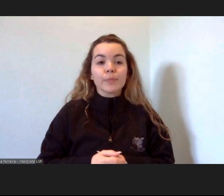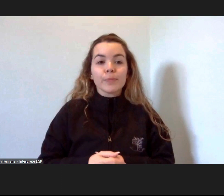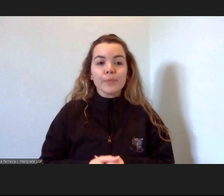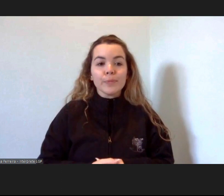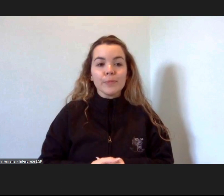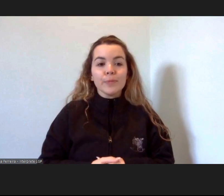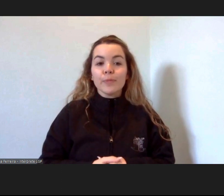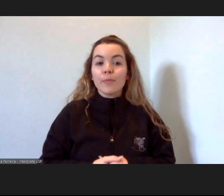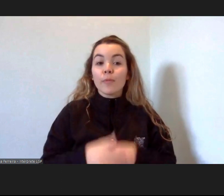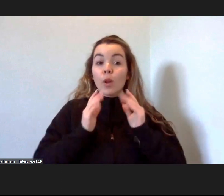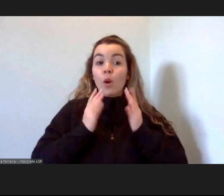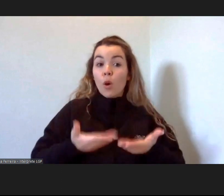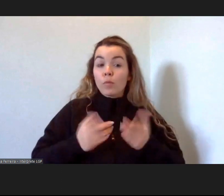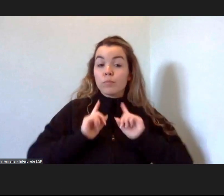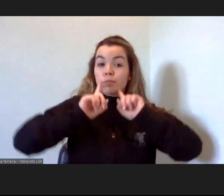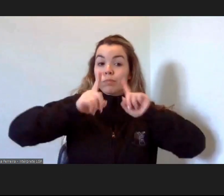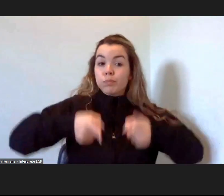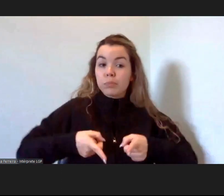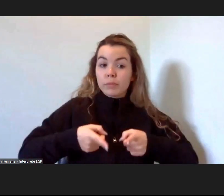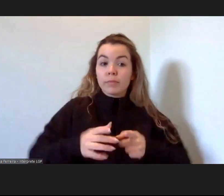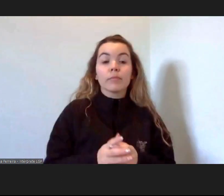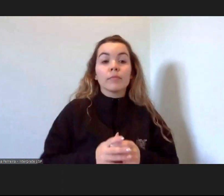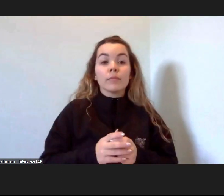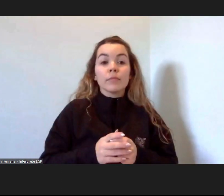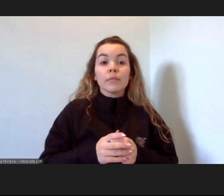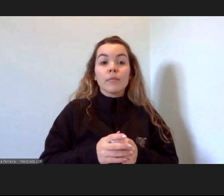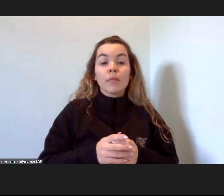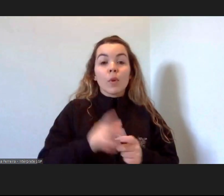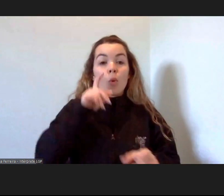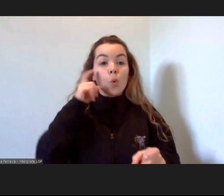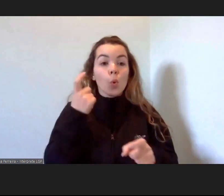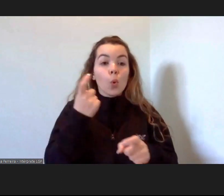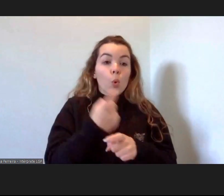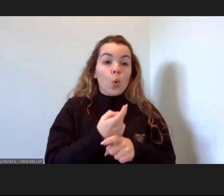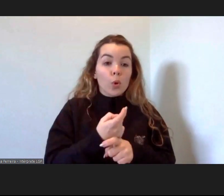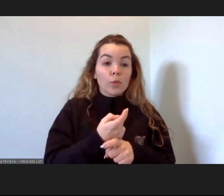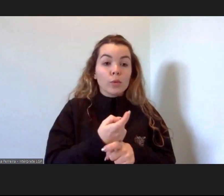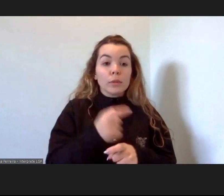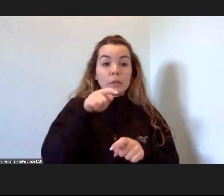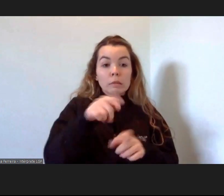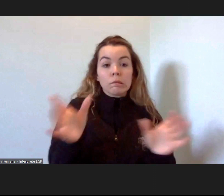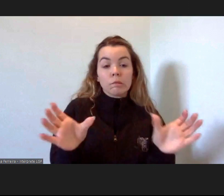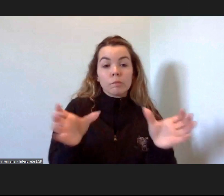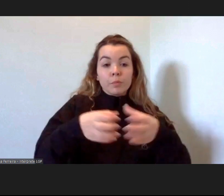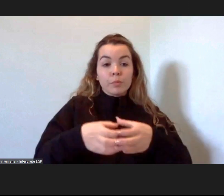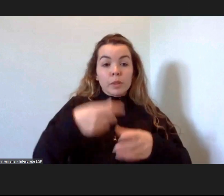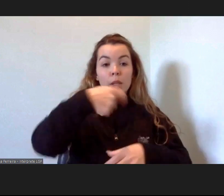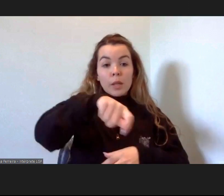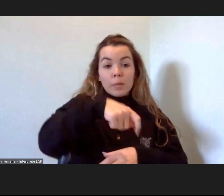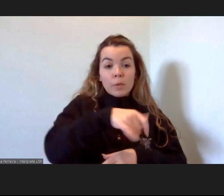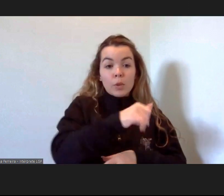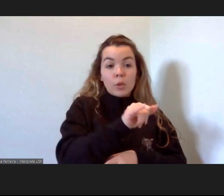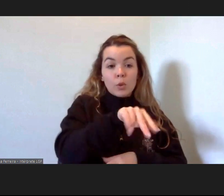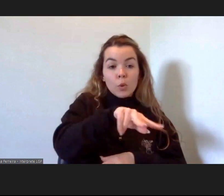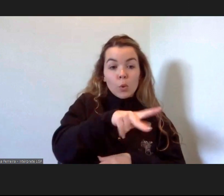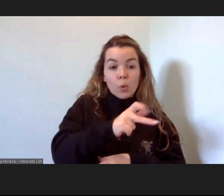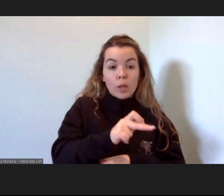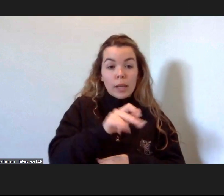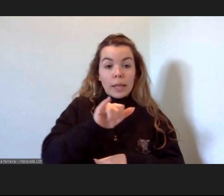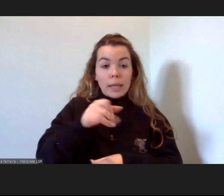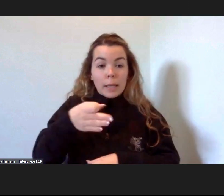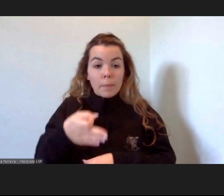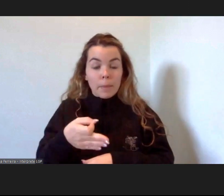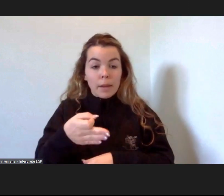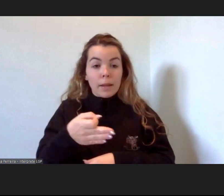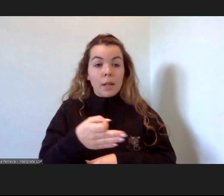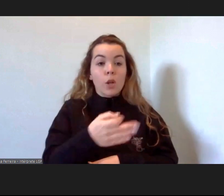Para dar início à sessão e moderar o painel, tem a palavra a presidente do Conselho Diretivo do INA-IP, Luísa Neto.